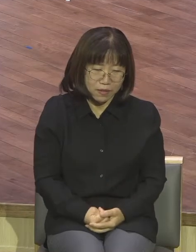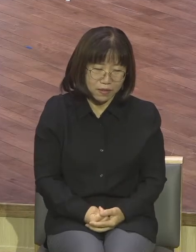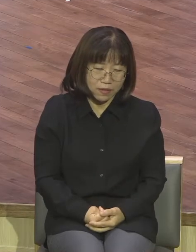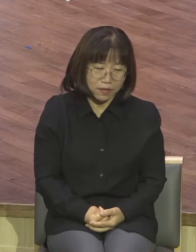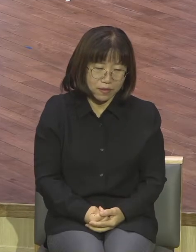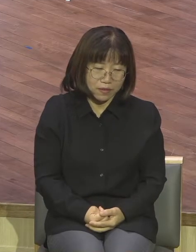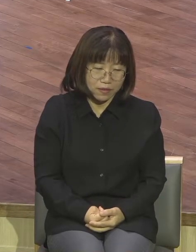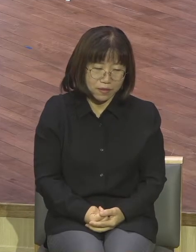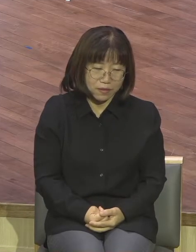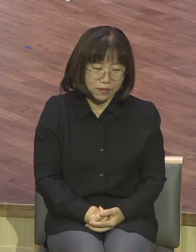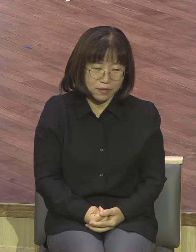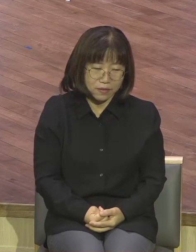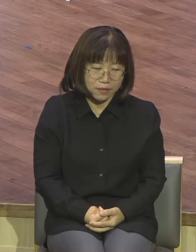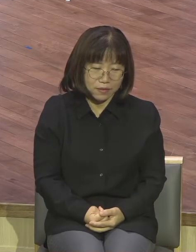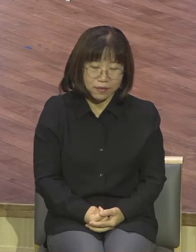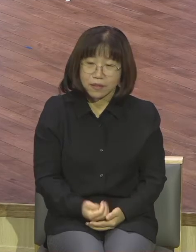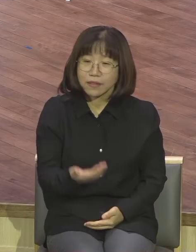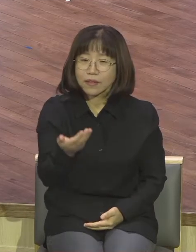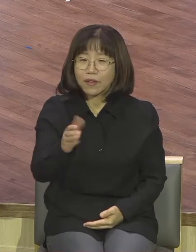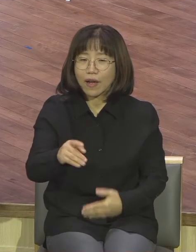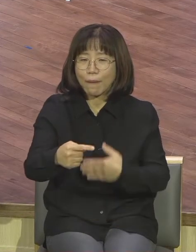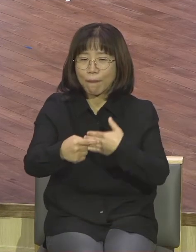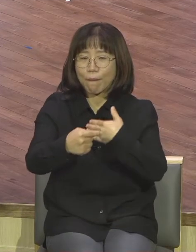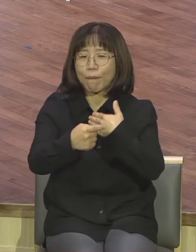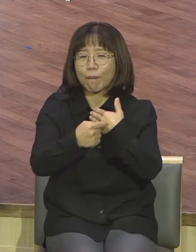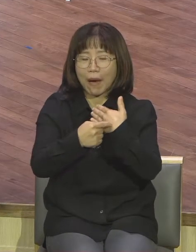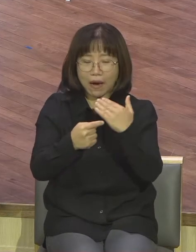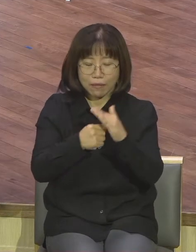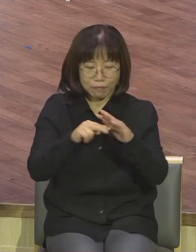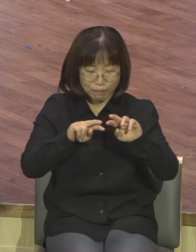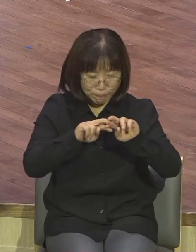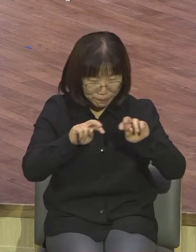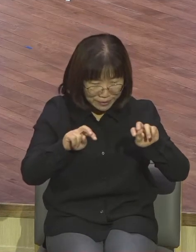그런데 그 중심이 자기 중심은 아닌 거예요